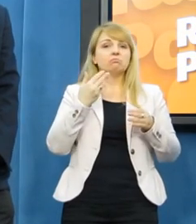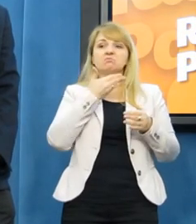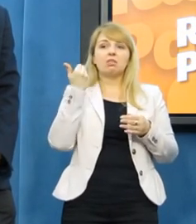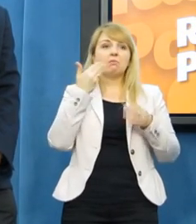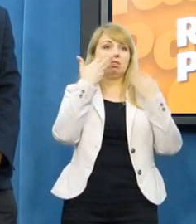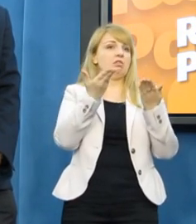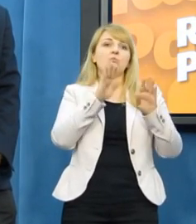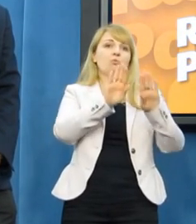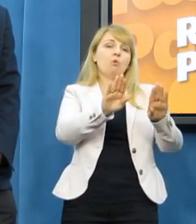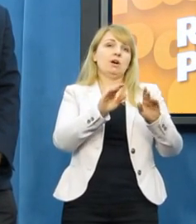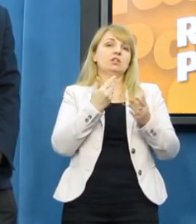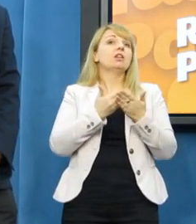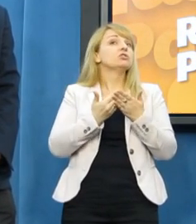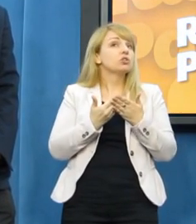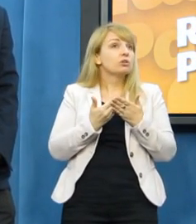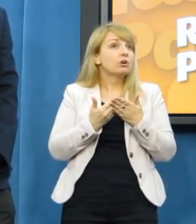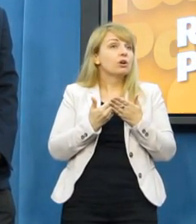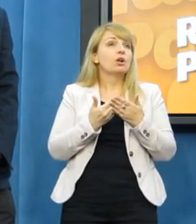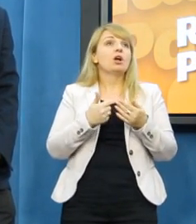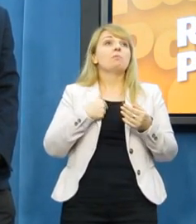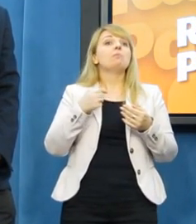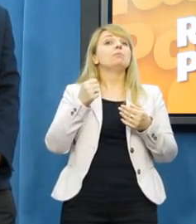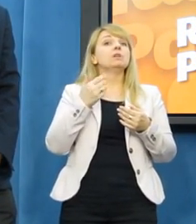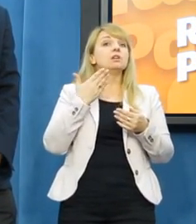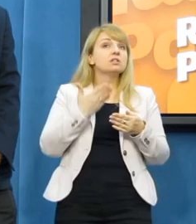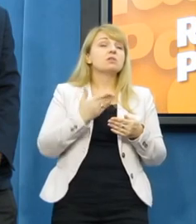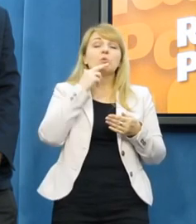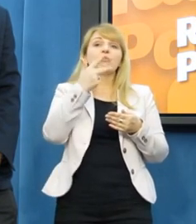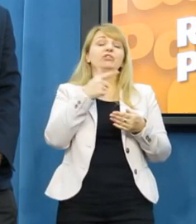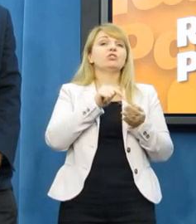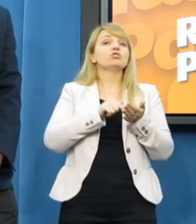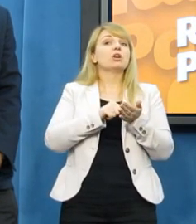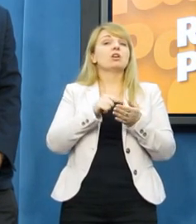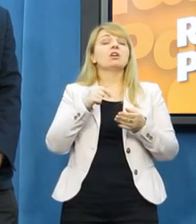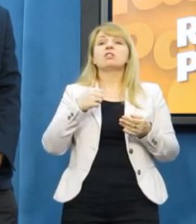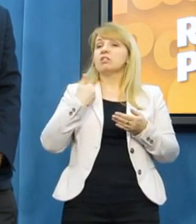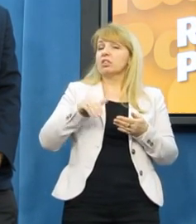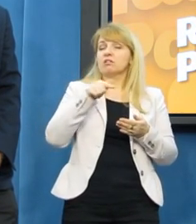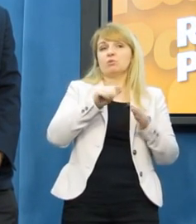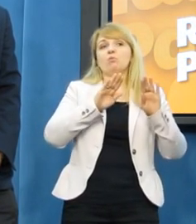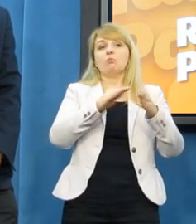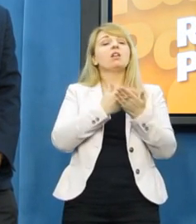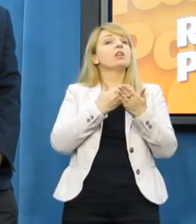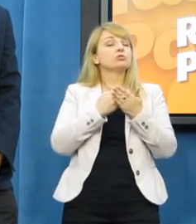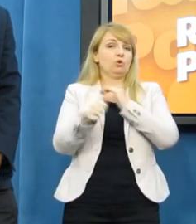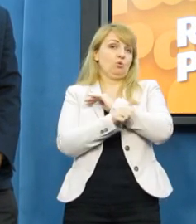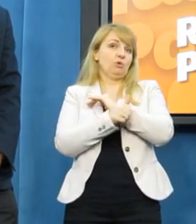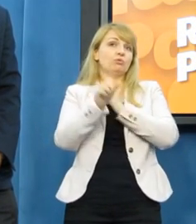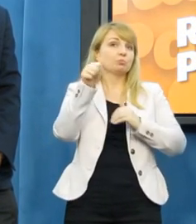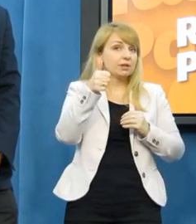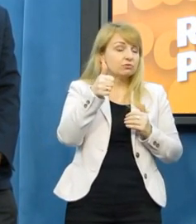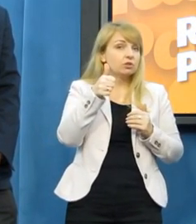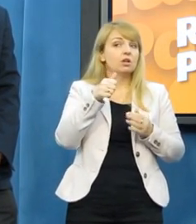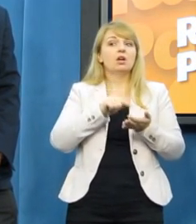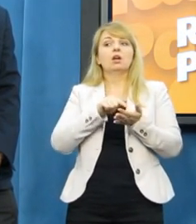nasze stanowisko jako poseł sprawozdawca stanowiska klubu, a nie popieramy go z dwóch powodów. Po pierwsze jest